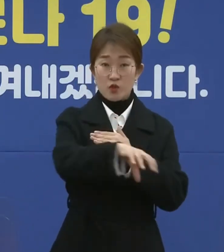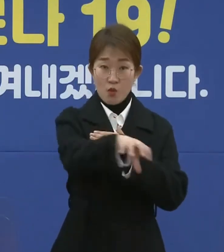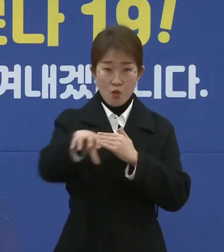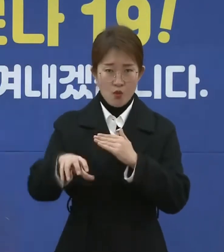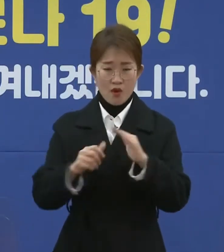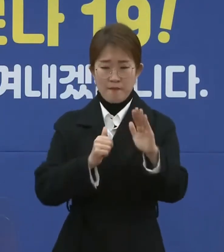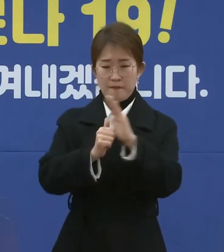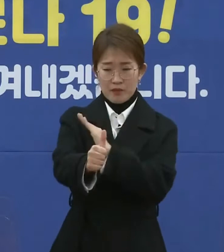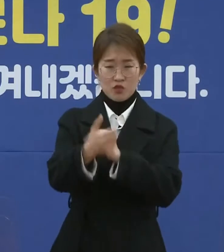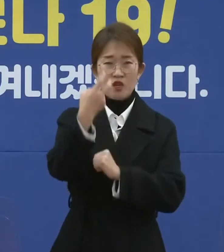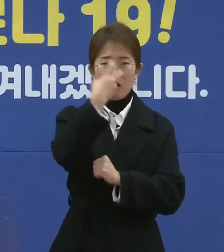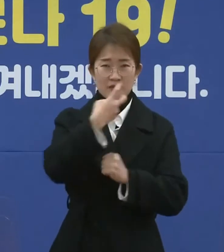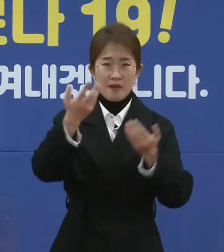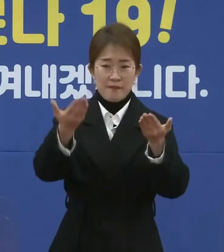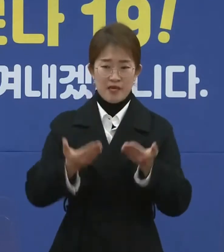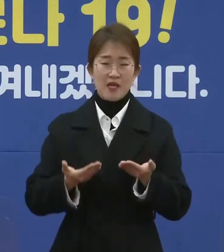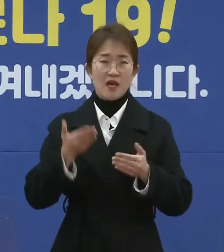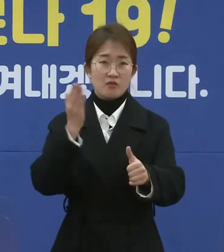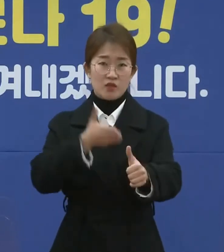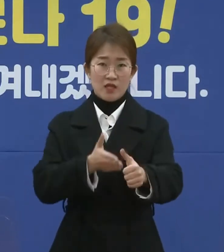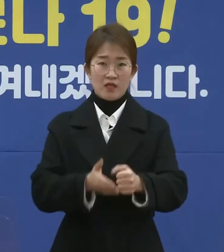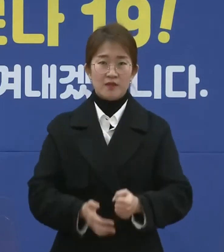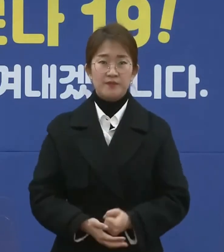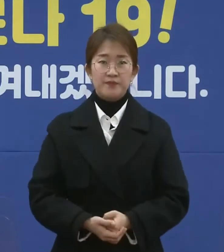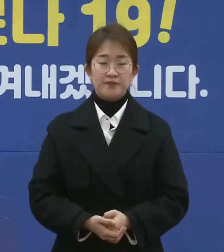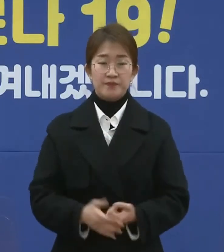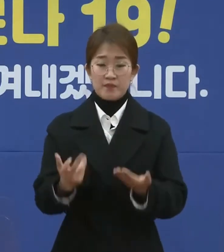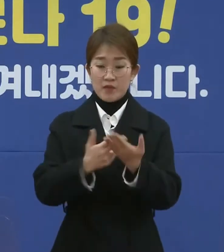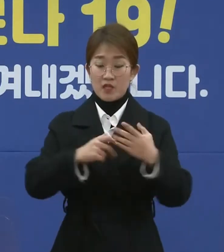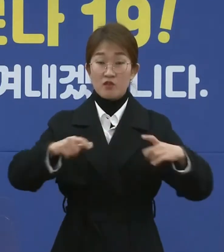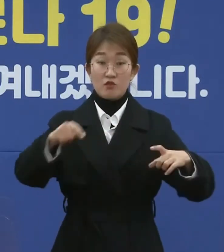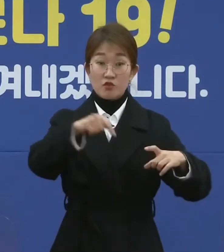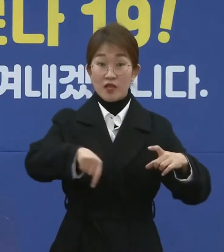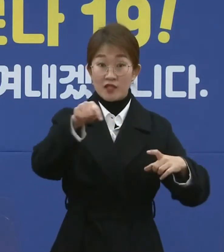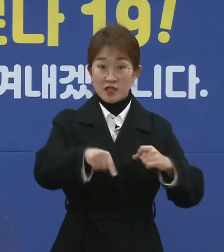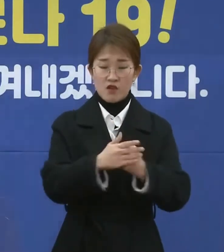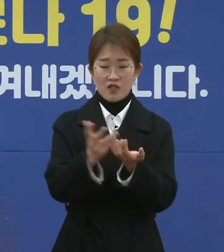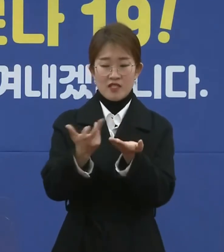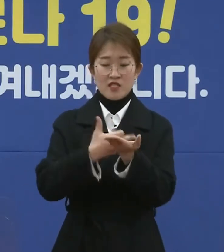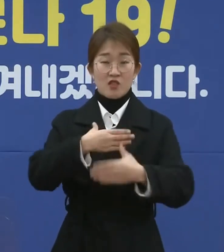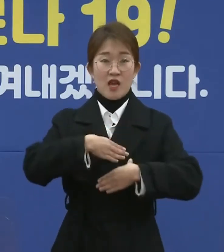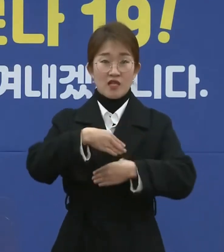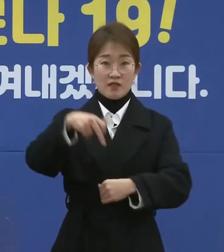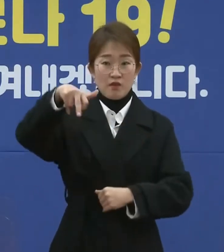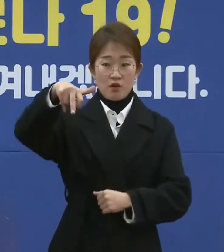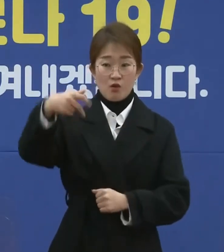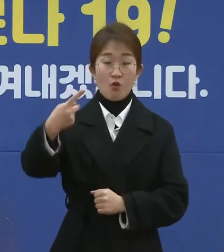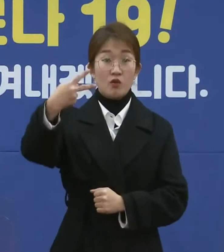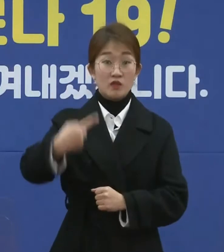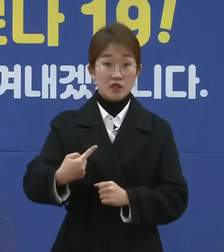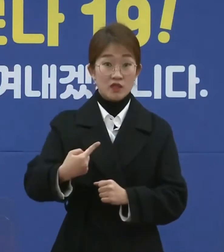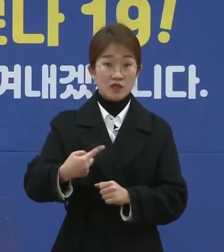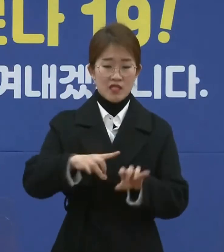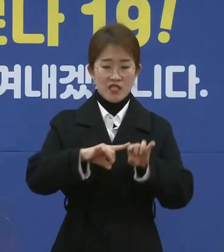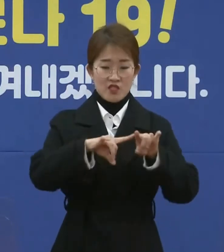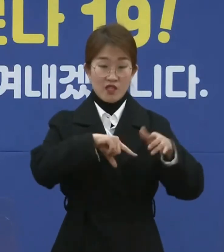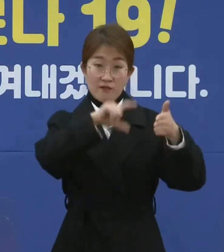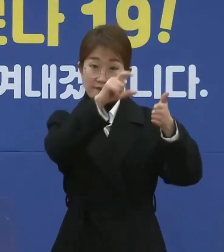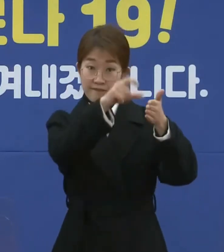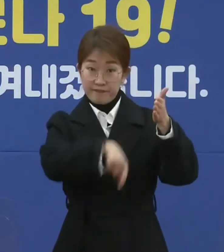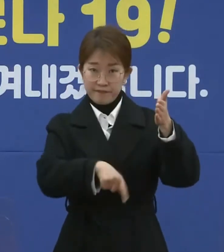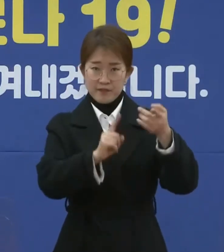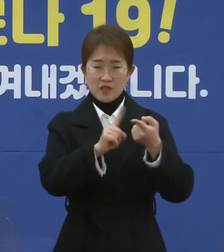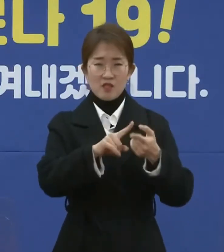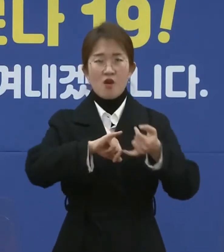진단검사를 받아야 합니다. 제주에서는 제주안심코드 등 전자출입명부를